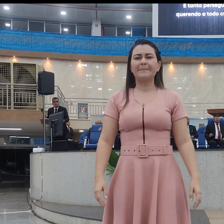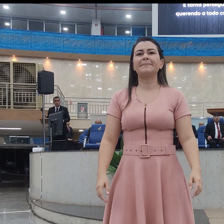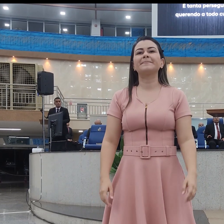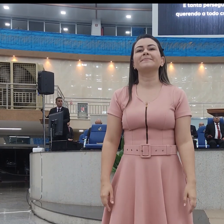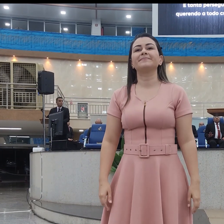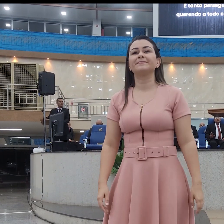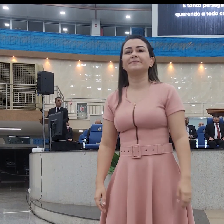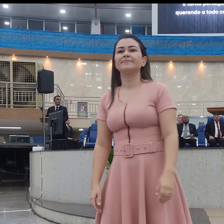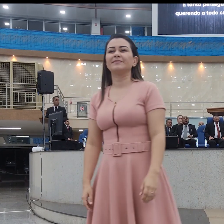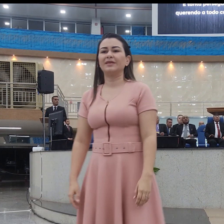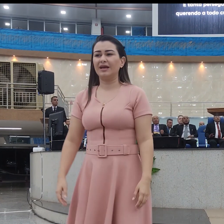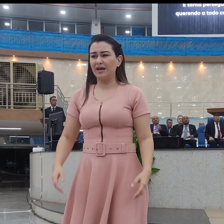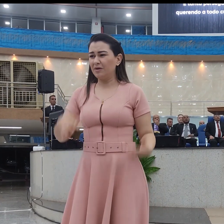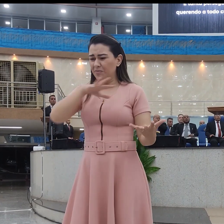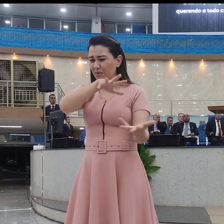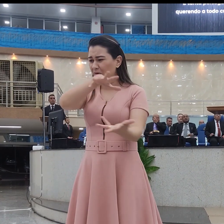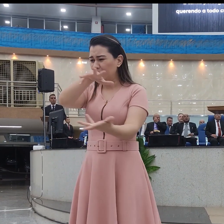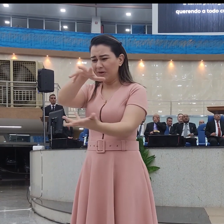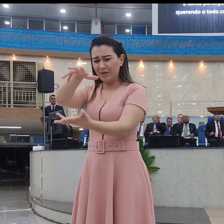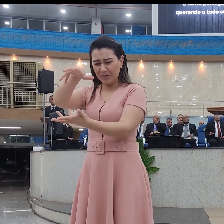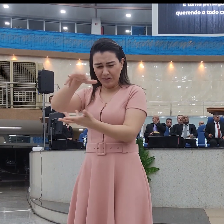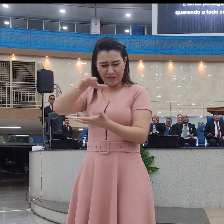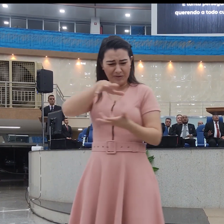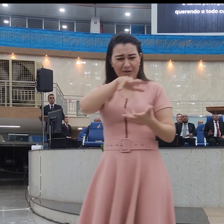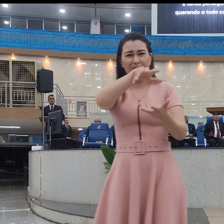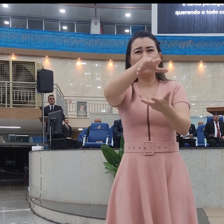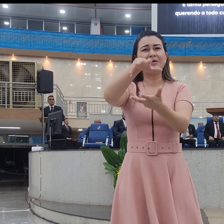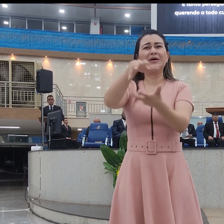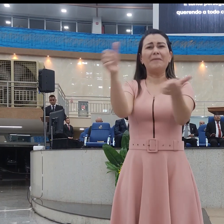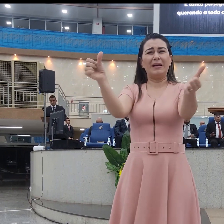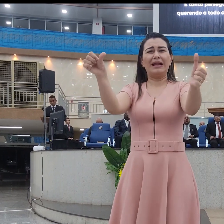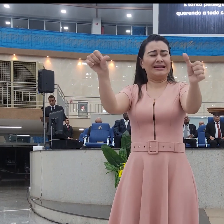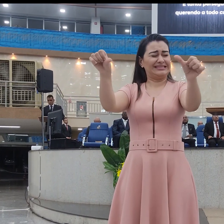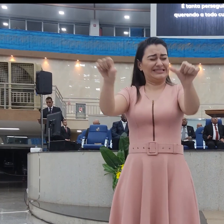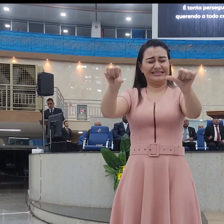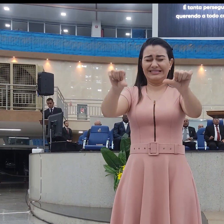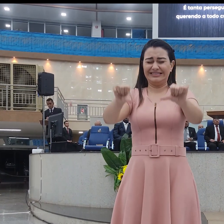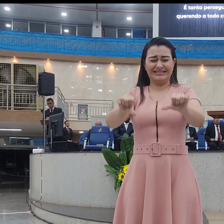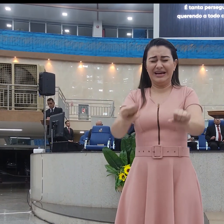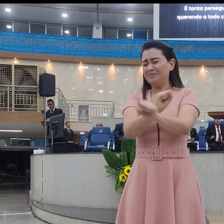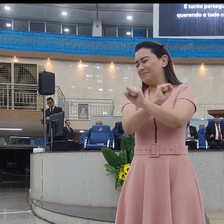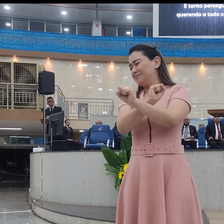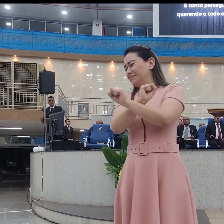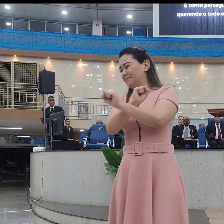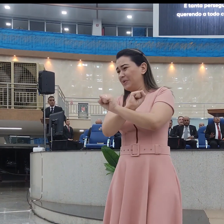aqui Aqui não dá mais pra ficar É tanta perseguição Estão querendo a todo